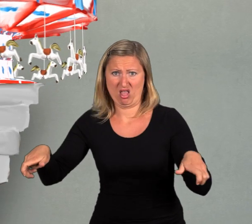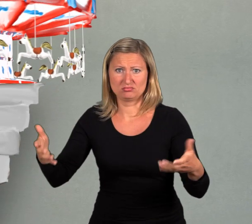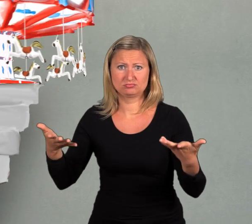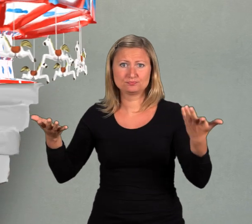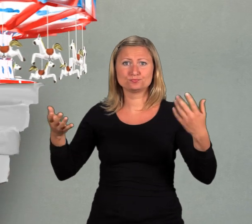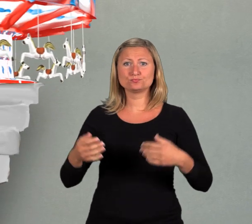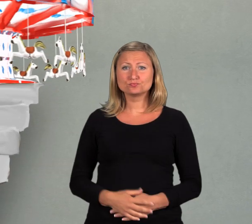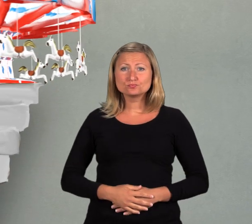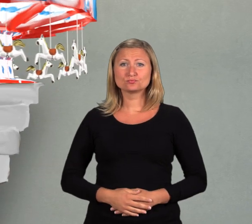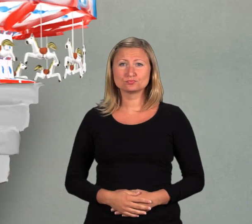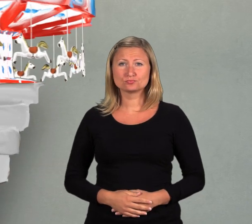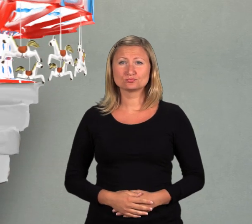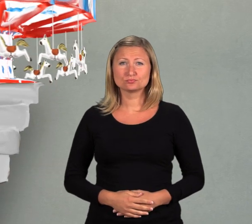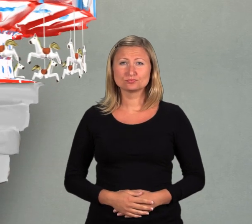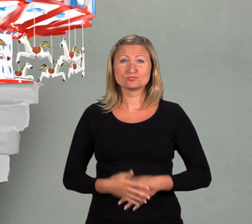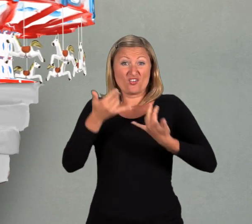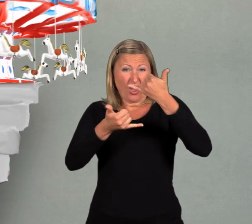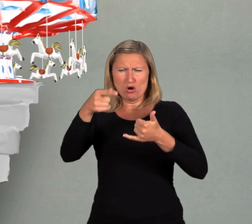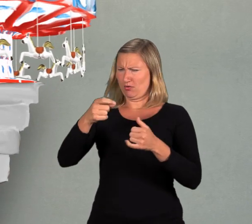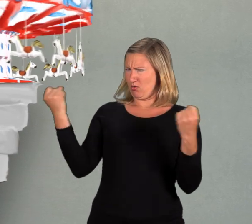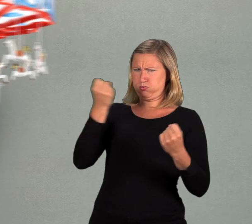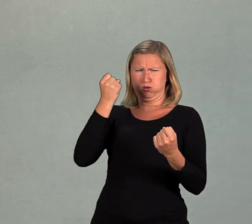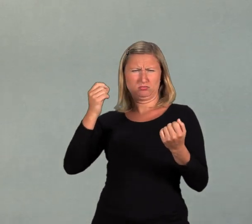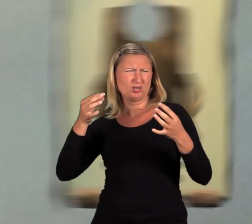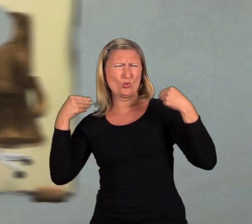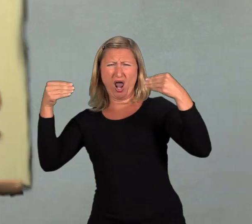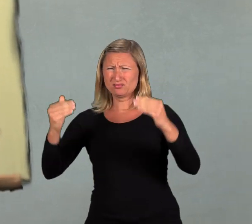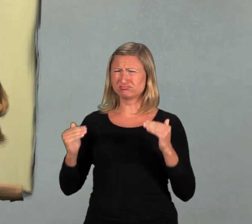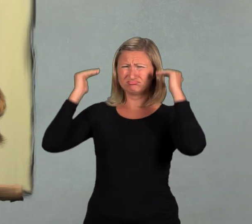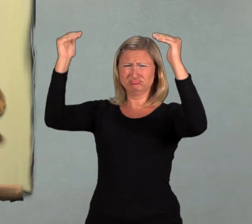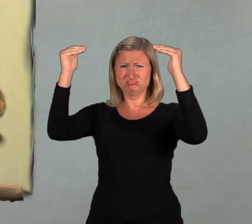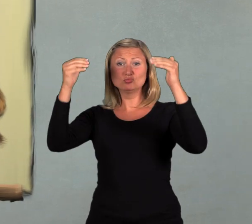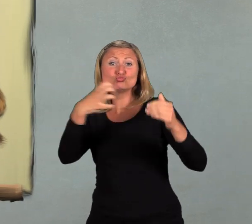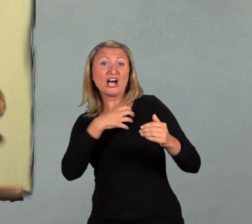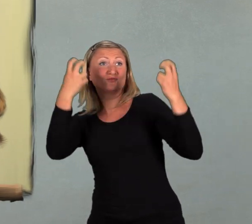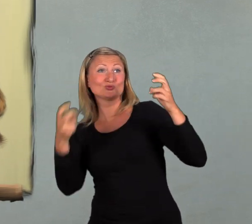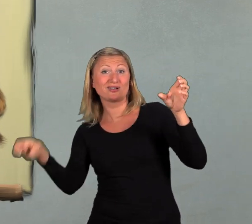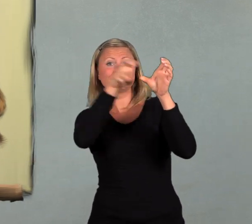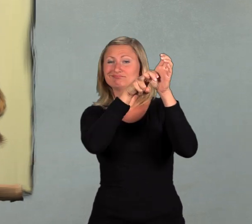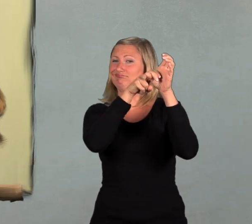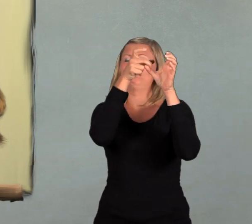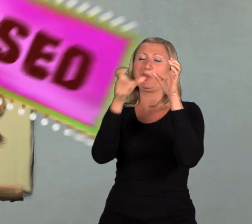Kopfsteinpflaster stoßen Frauen, denen trotz besserer Qualifikation der Chefinnenstuhl verwehrt bleibt